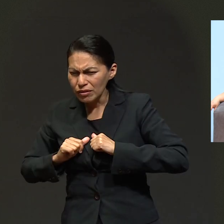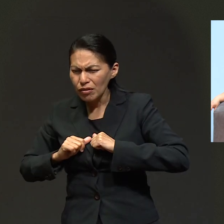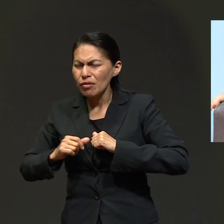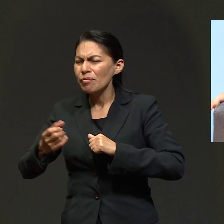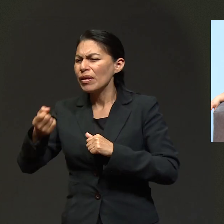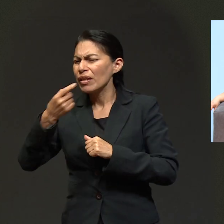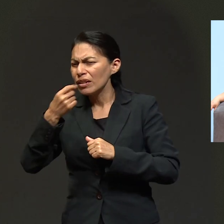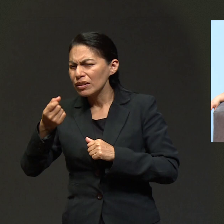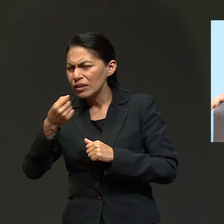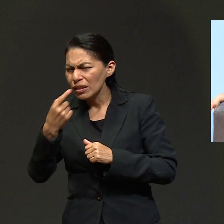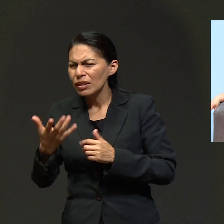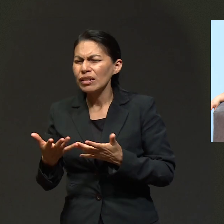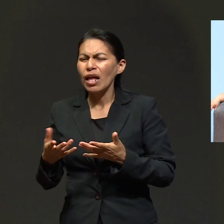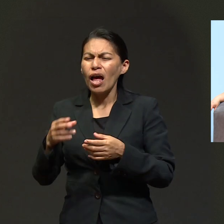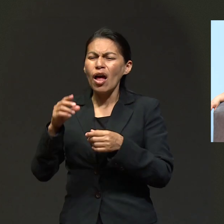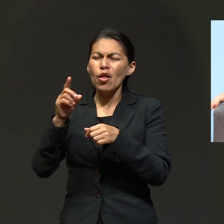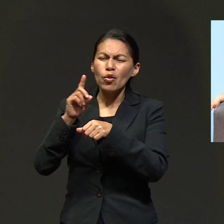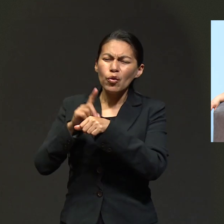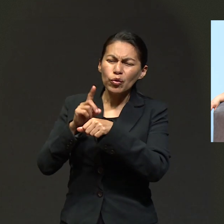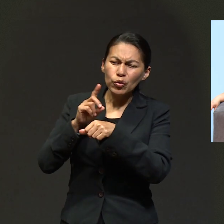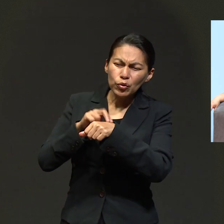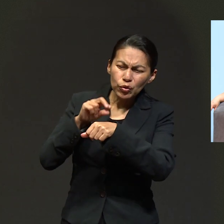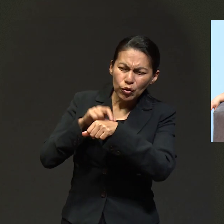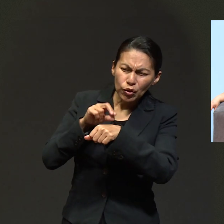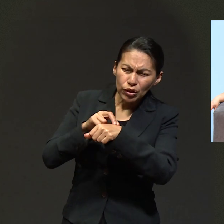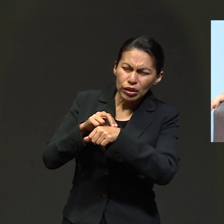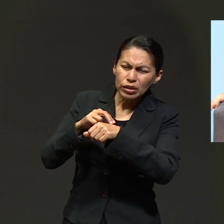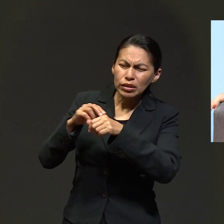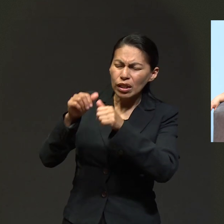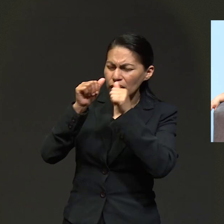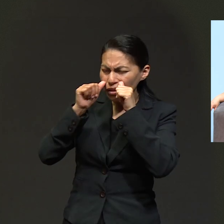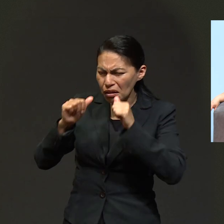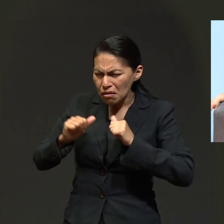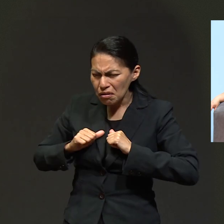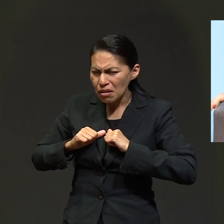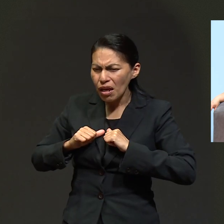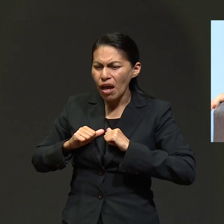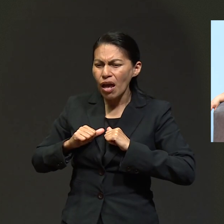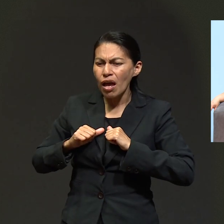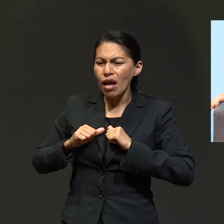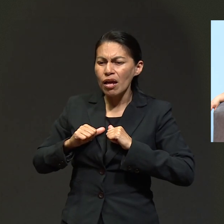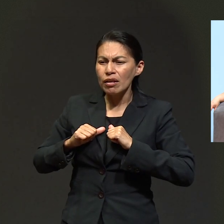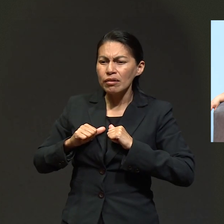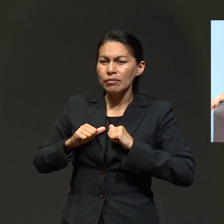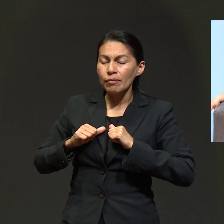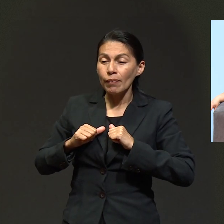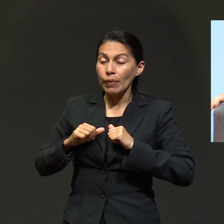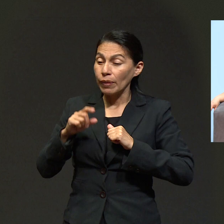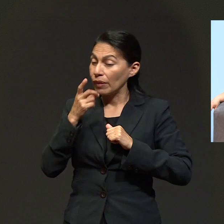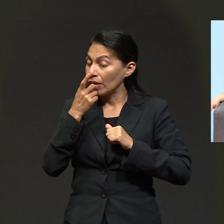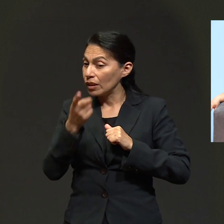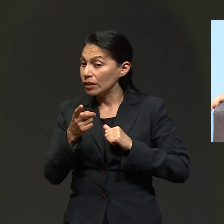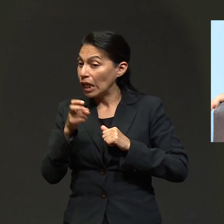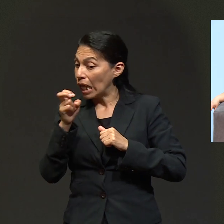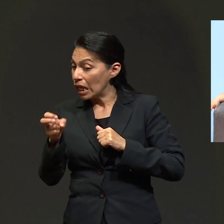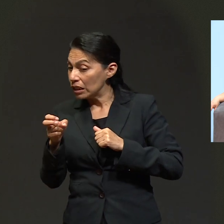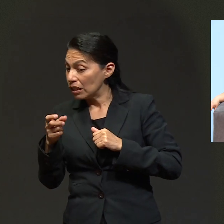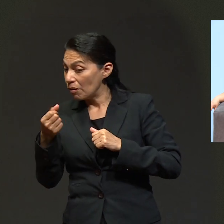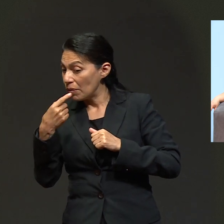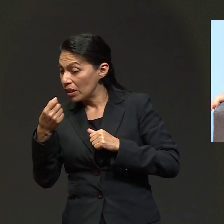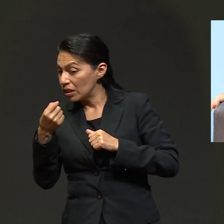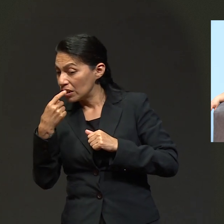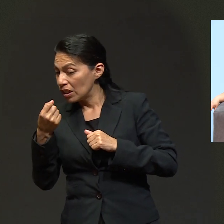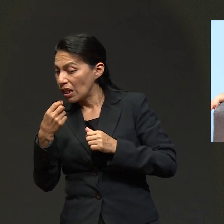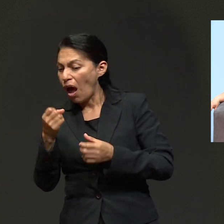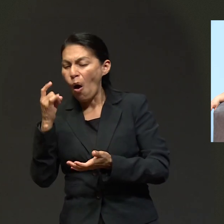asistencia médica, me dio un medicamento que me dijo el doctor solamente está disponible